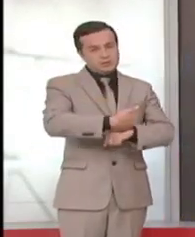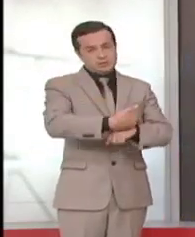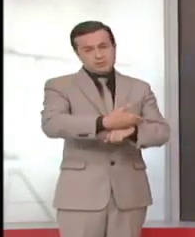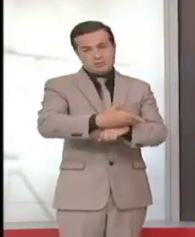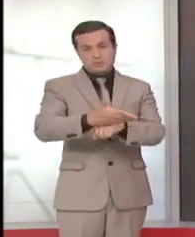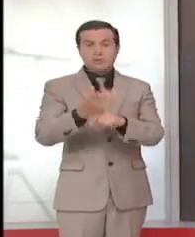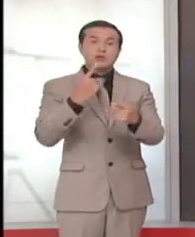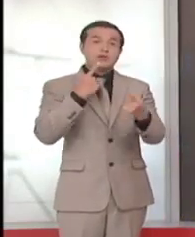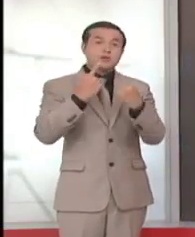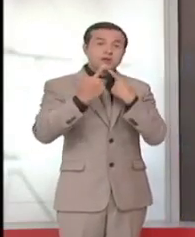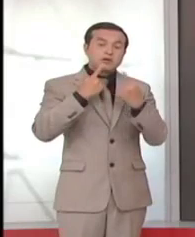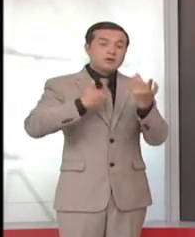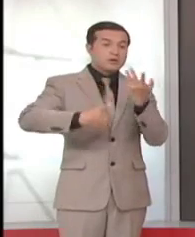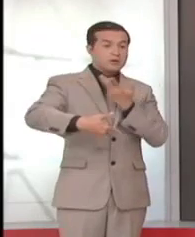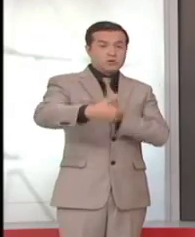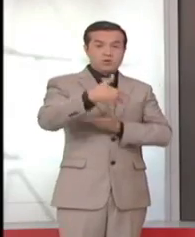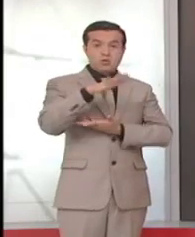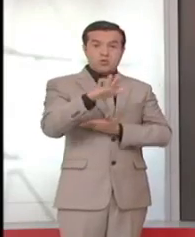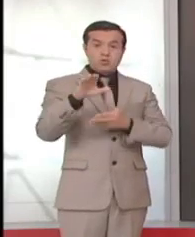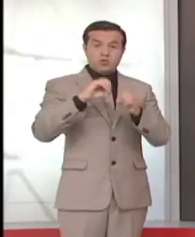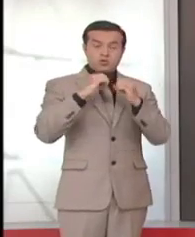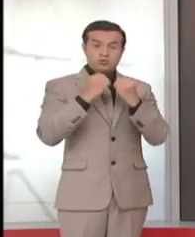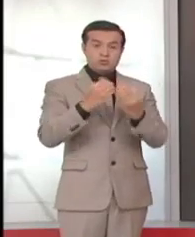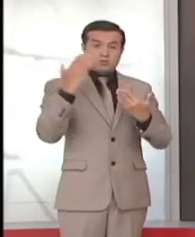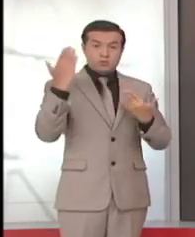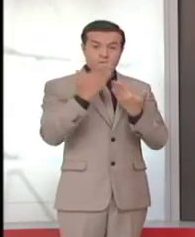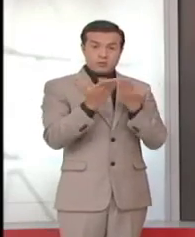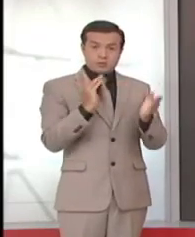diálogo entre las diferentes bancadas que formaron parte de este gran acuerdo,